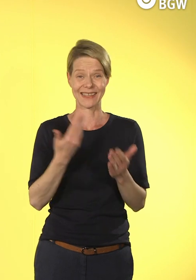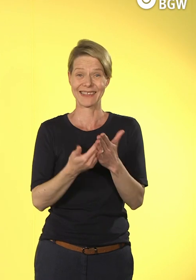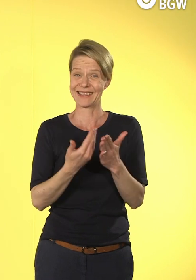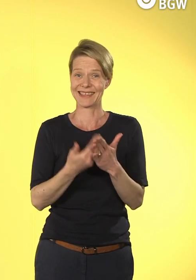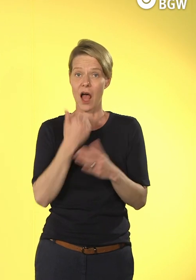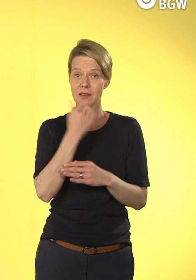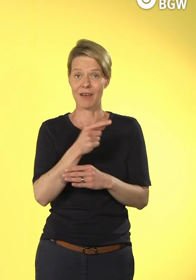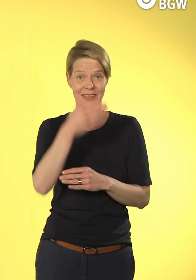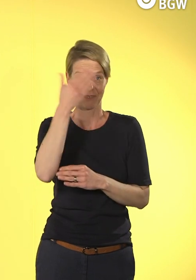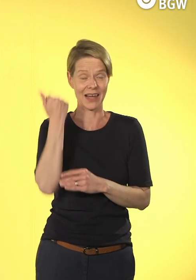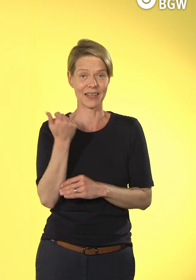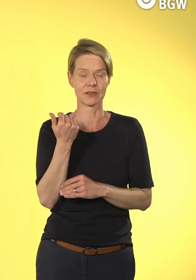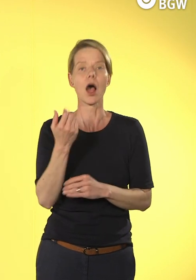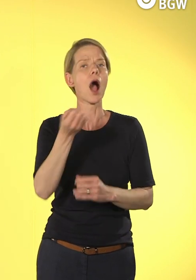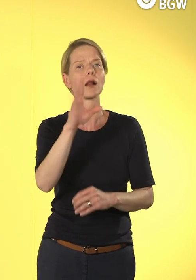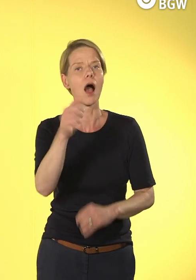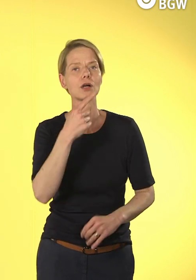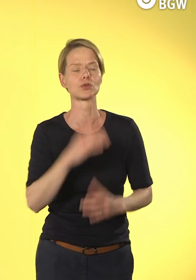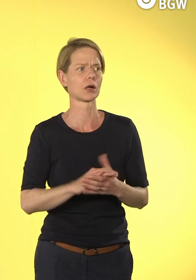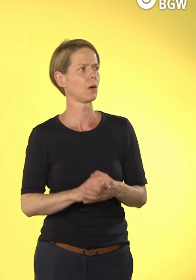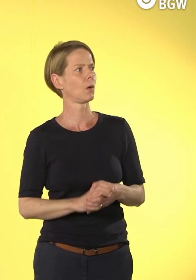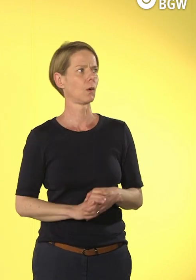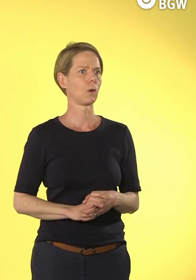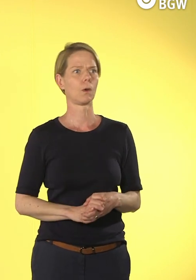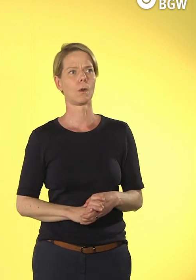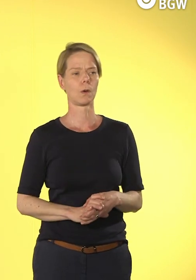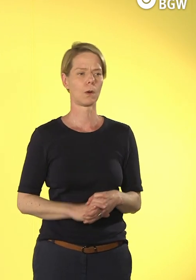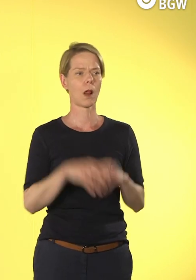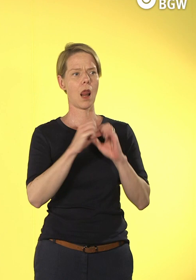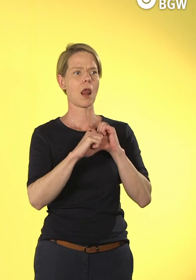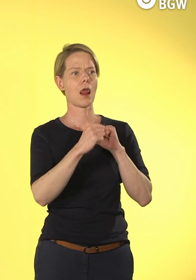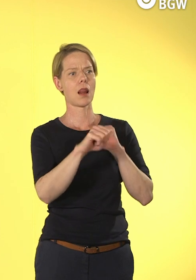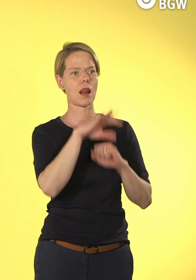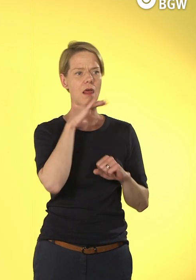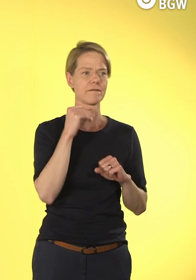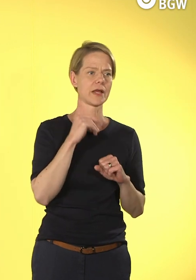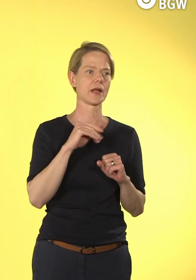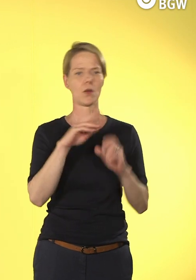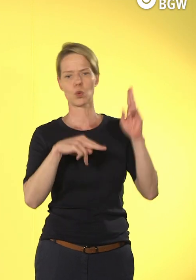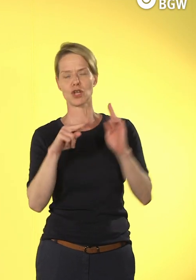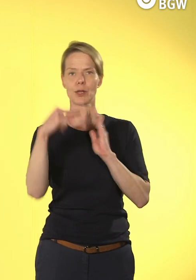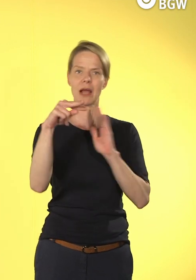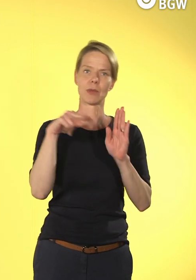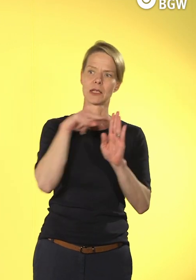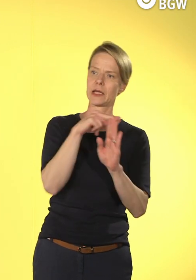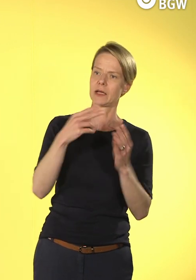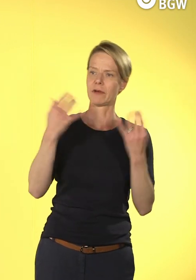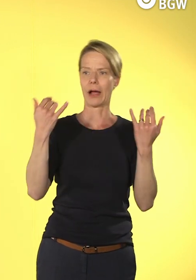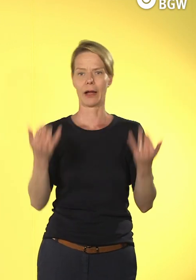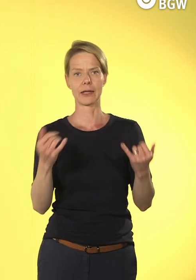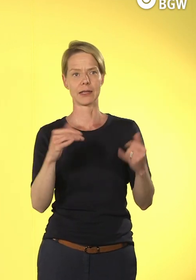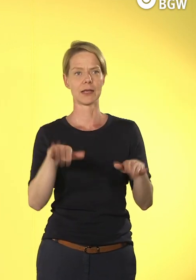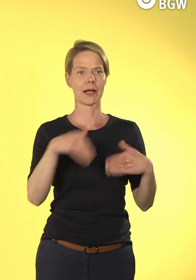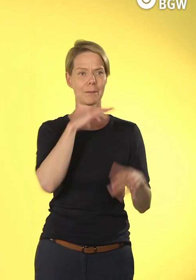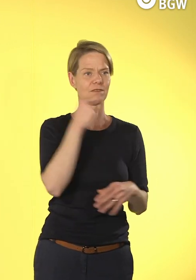Sie könnten jetzt sagen, oh, das ist ganz schön viel. Die erzählen uns hier von verschiedenen Sichtweisen auf Digitalisierung. Jetzt sehen wir auch noch, das gibt unheimlich